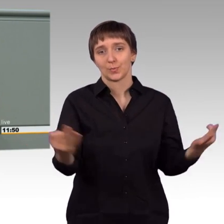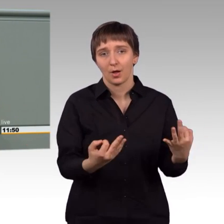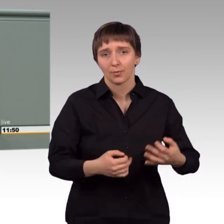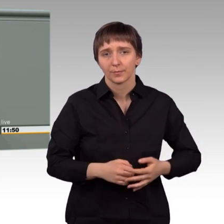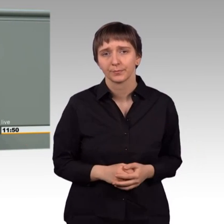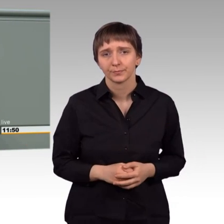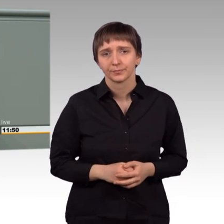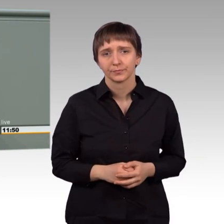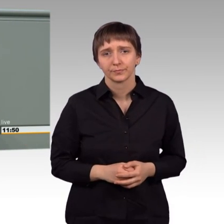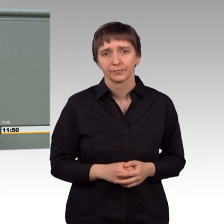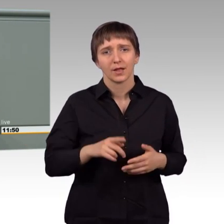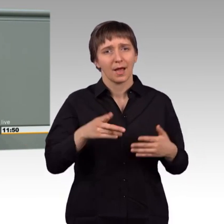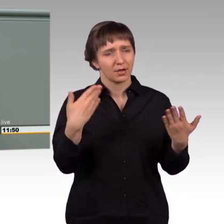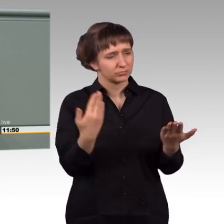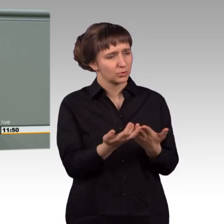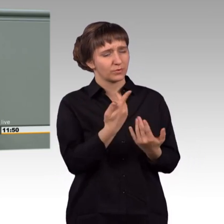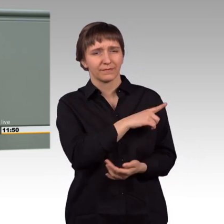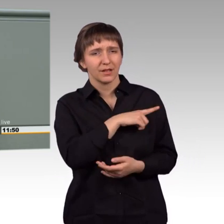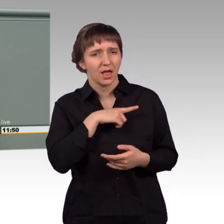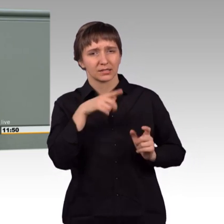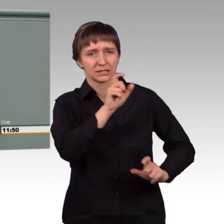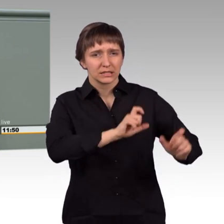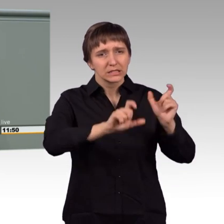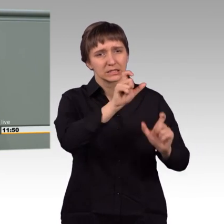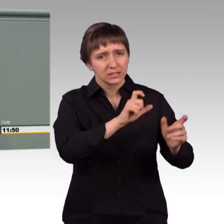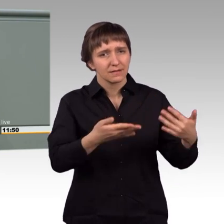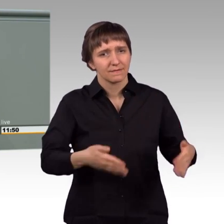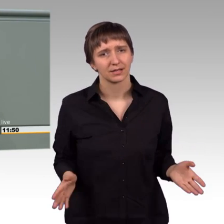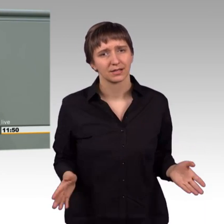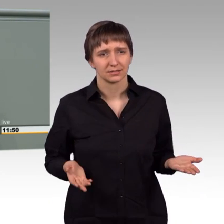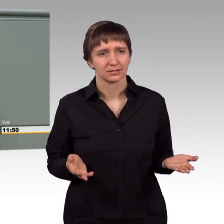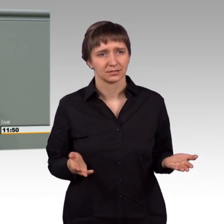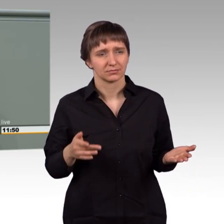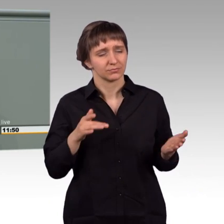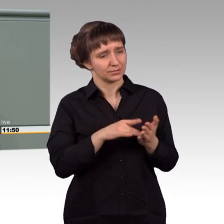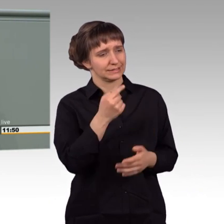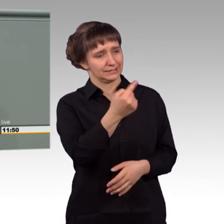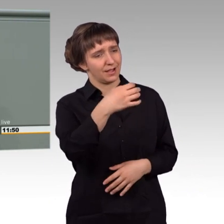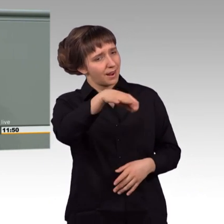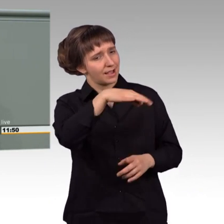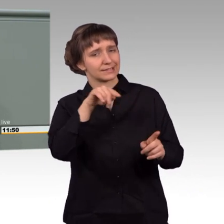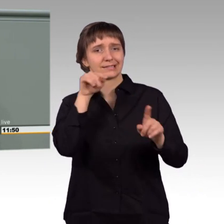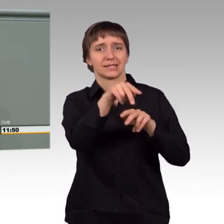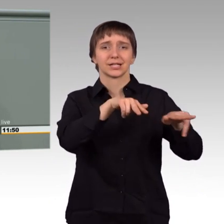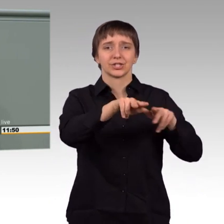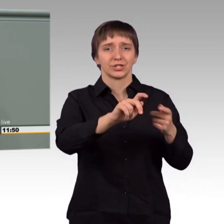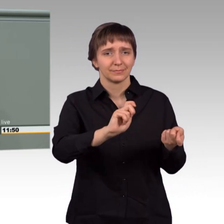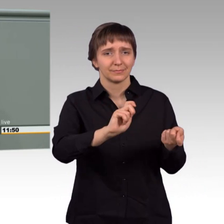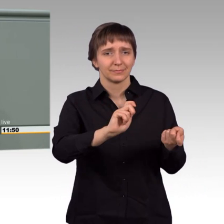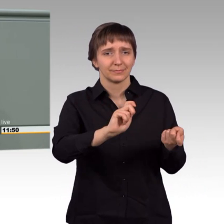Sie sich eigentlich dagegen verweigert? Weil es Ihnen nämlich allein um einen Regime-Change ging. Und Sie fest davon überzeugen, dass